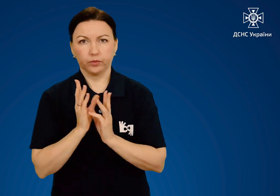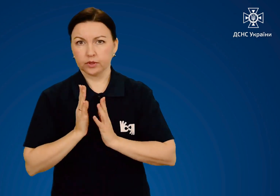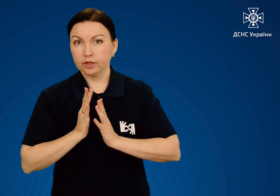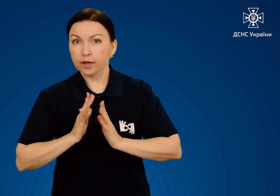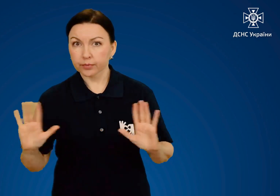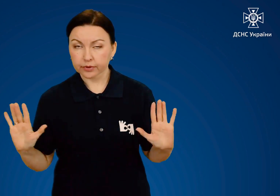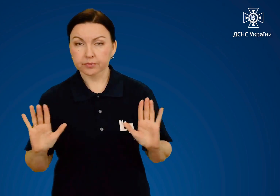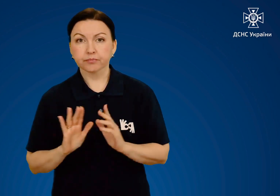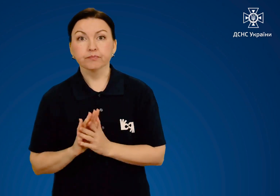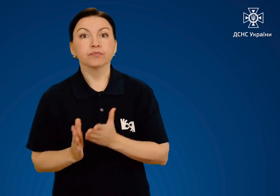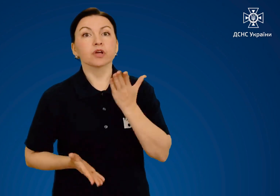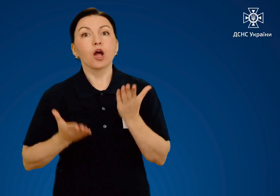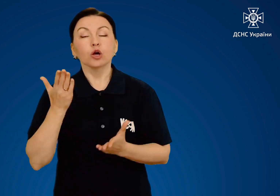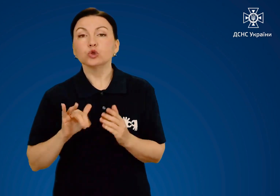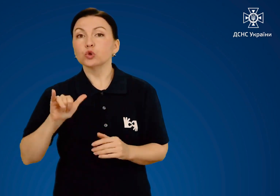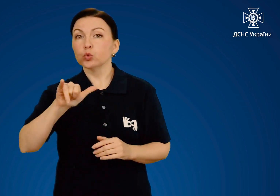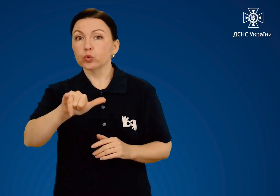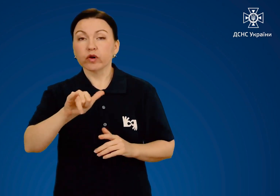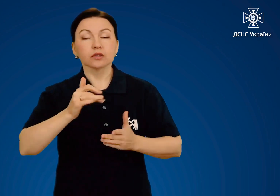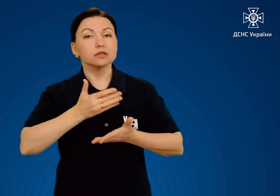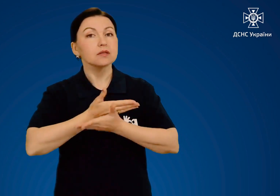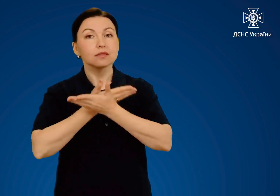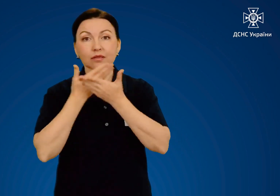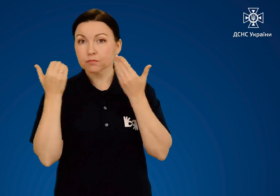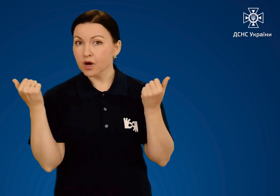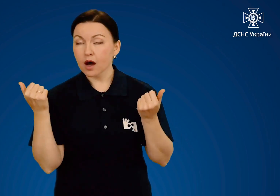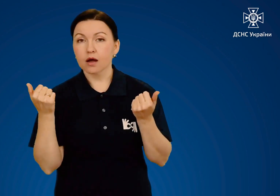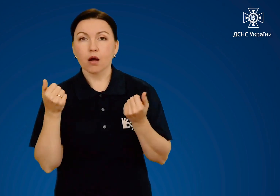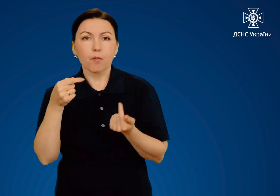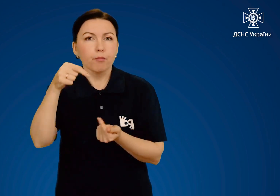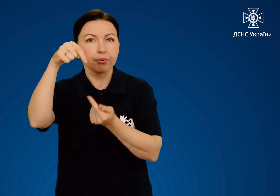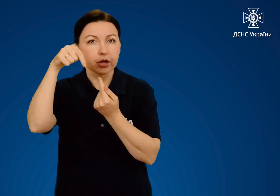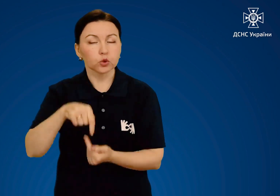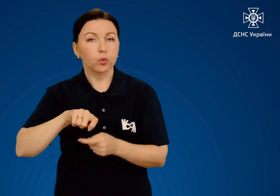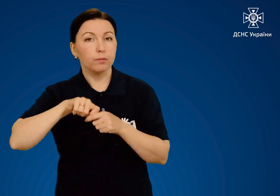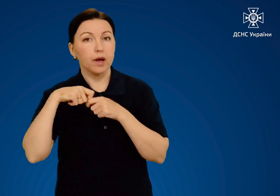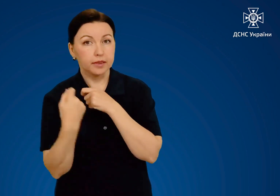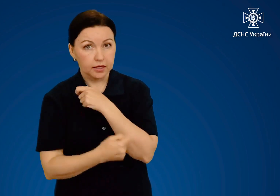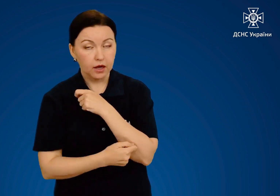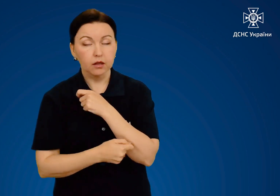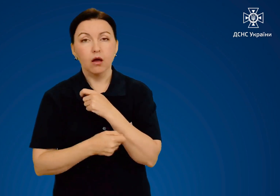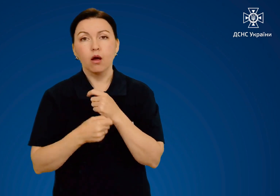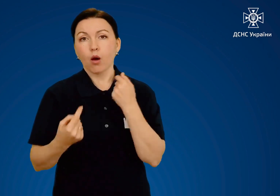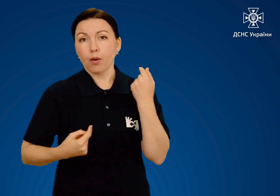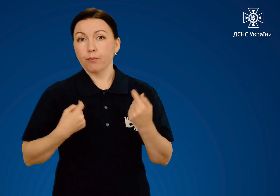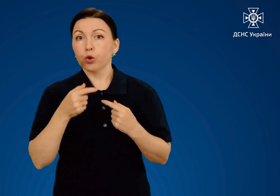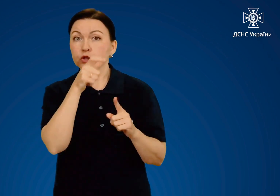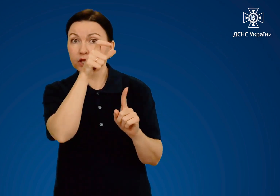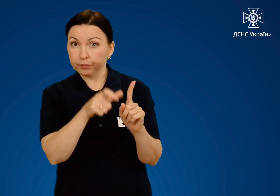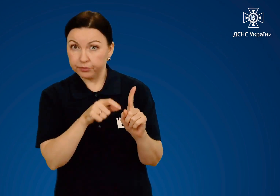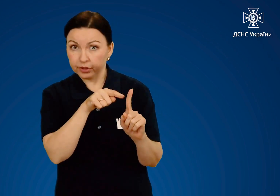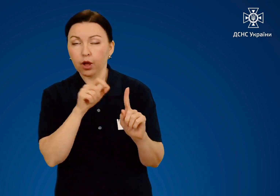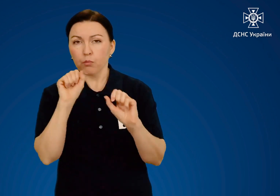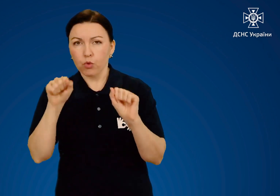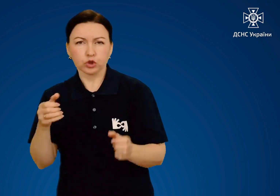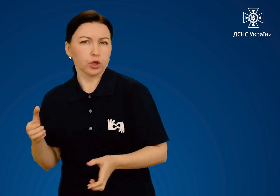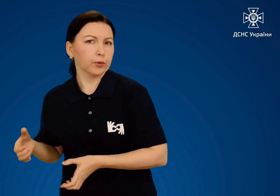полум'я. Якщо у вас немає гожого матеріалу, потерпілого можна